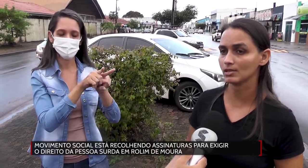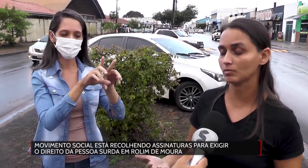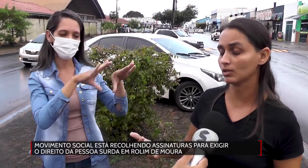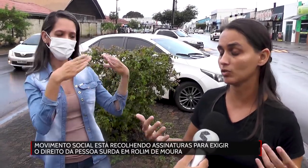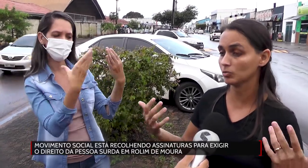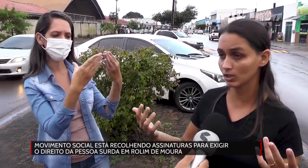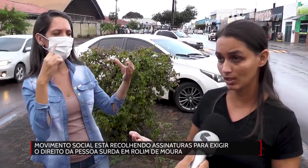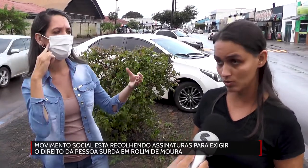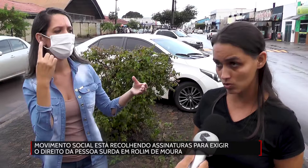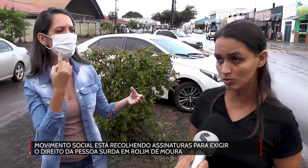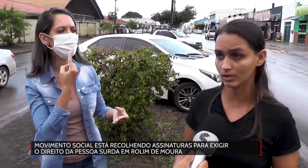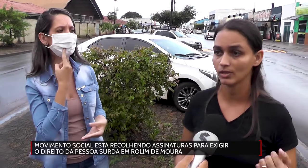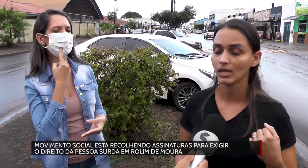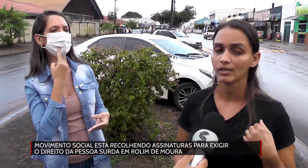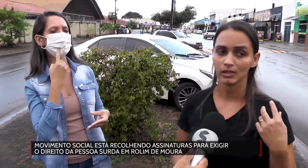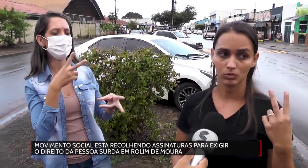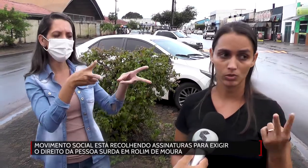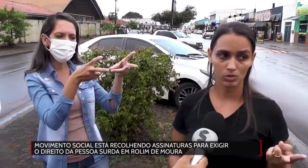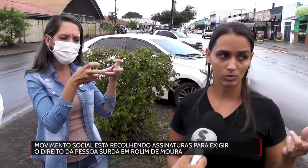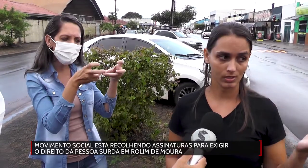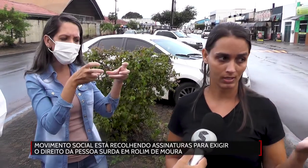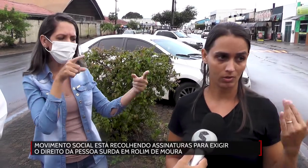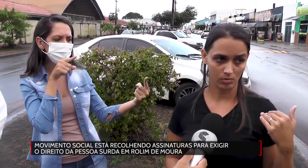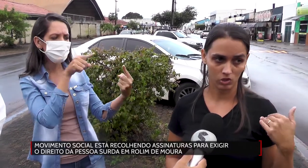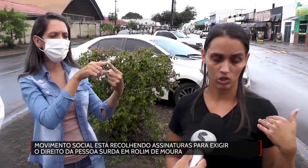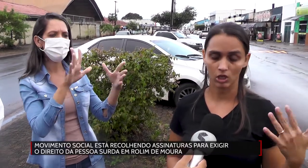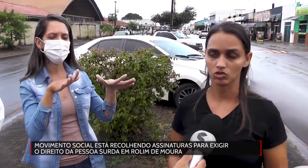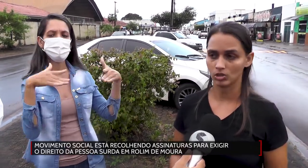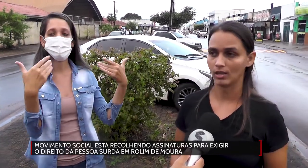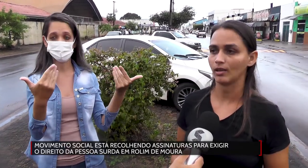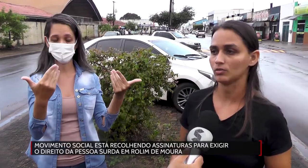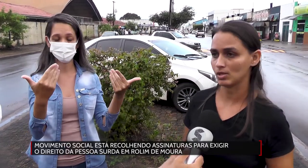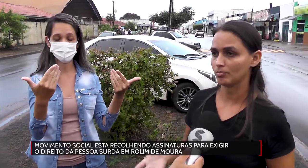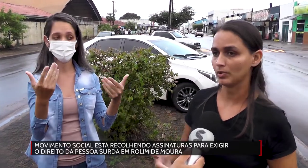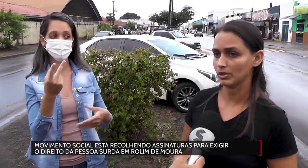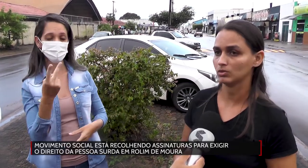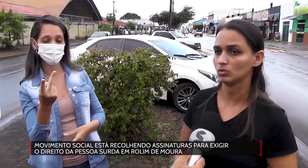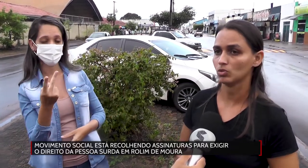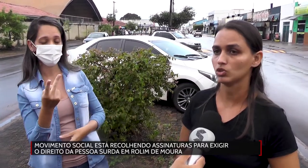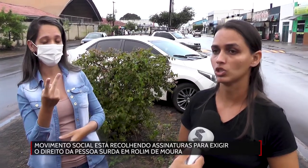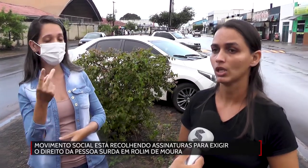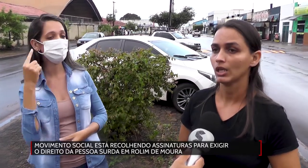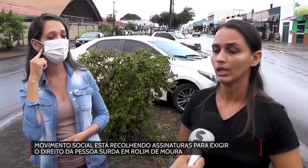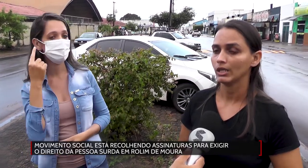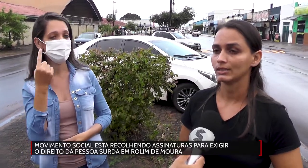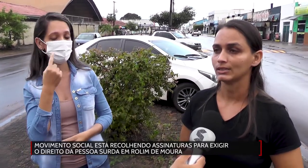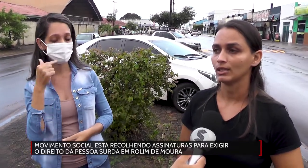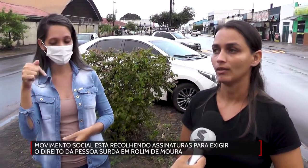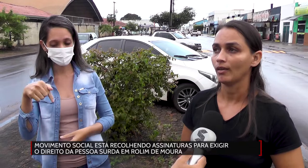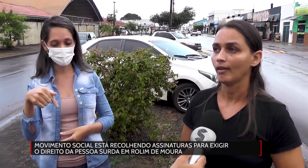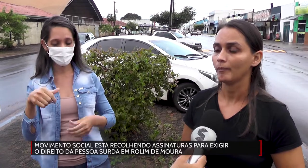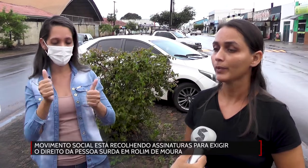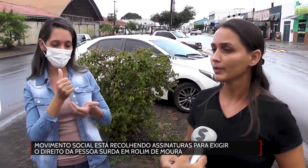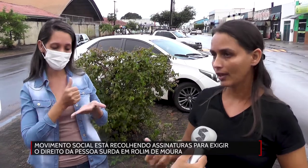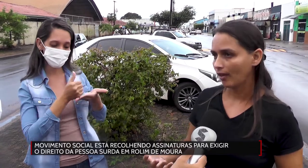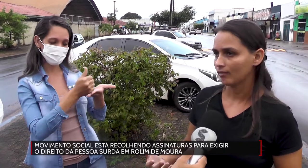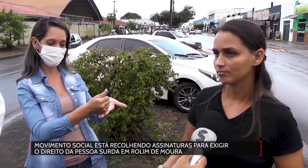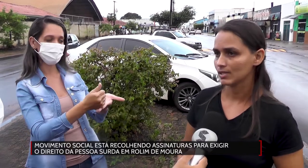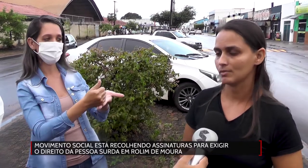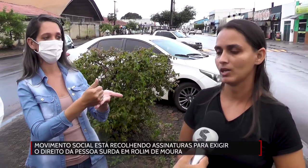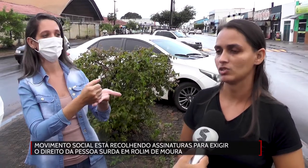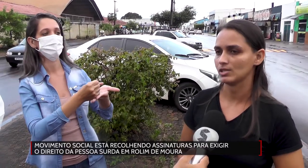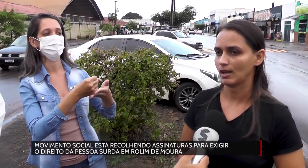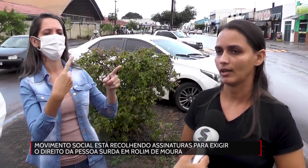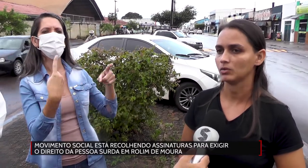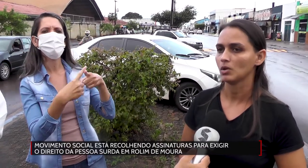projeto pensando na comunidade surda. Tem duas surdas aqui com a gente, né, nos apoiando hoje, e assim, por que